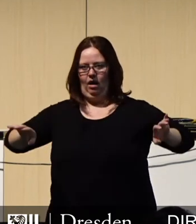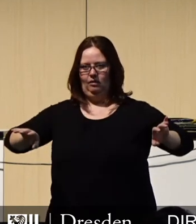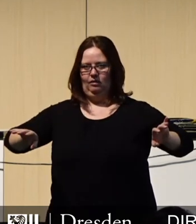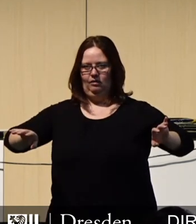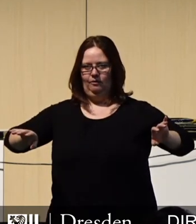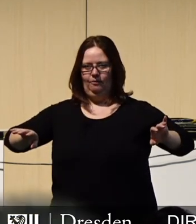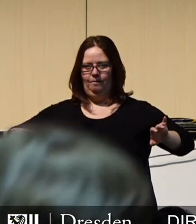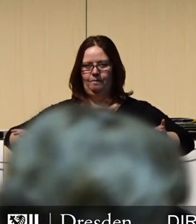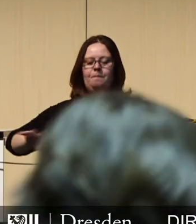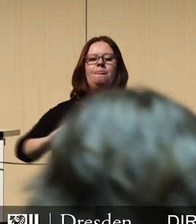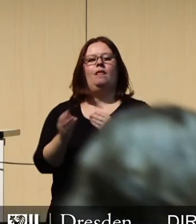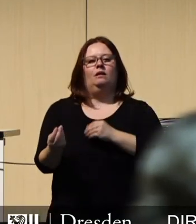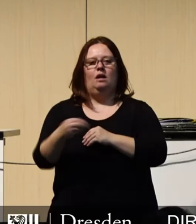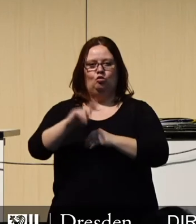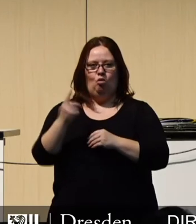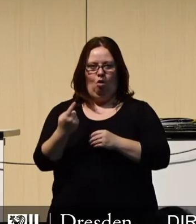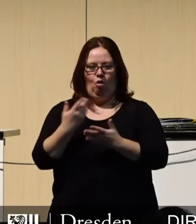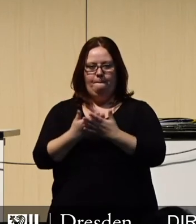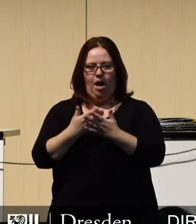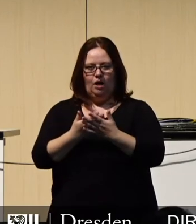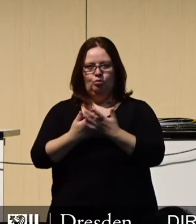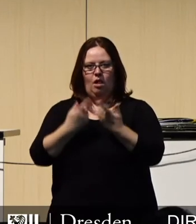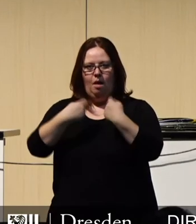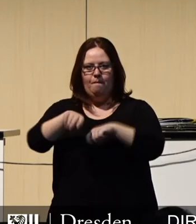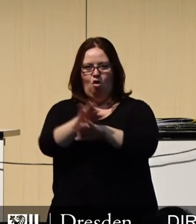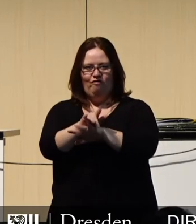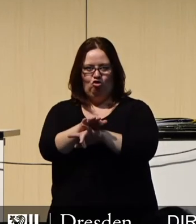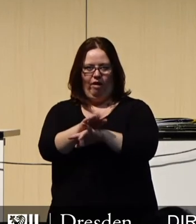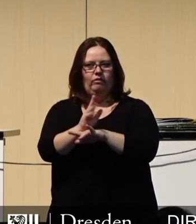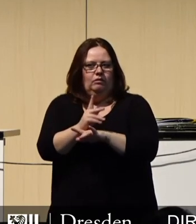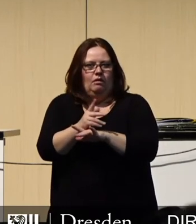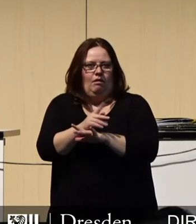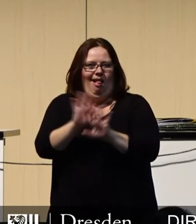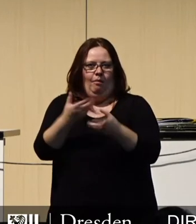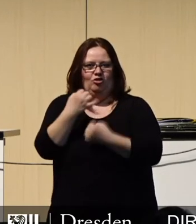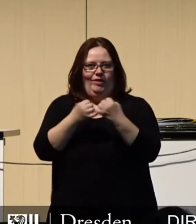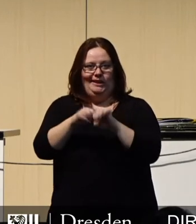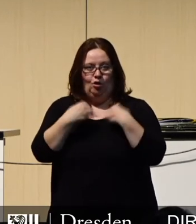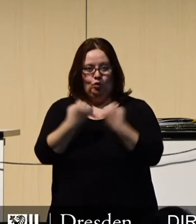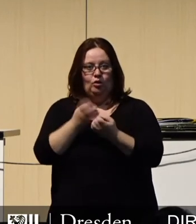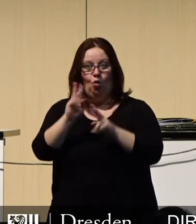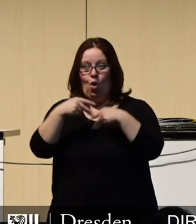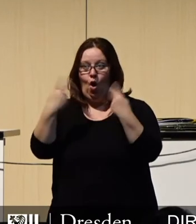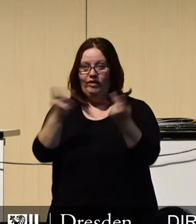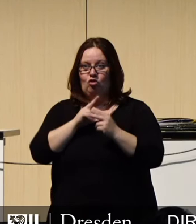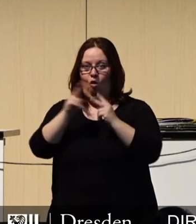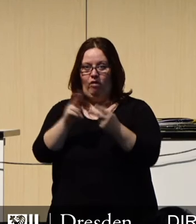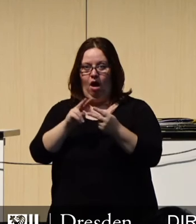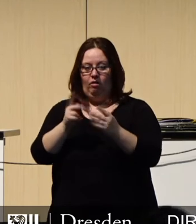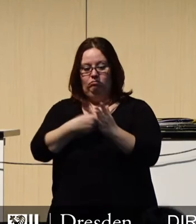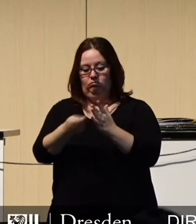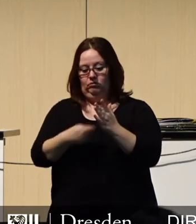sorgen wir dafür, dass nicht der Bauwirtschaft in einer ohnehin schwierigen Situation auch noch die öffentlichen Aufträge